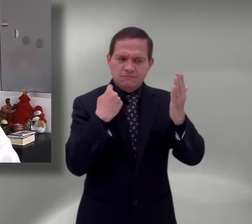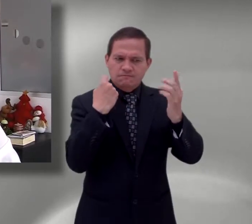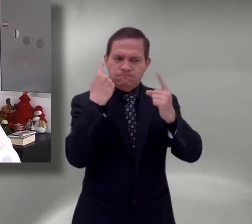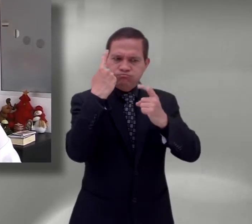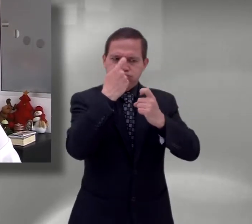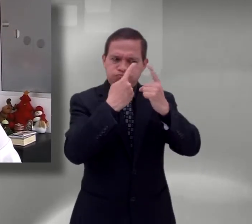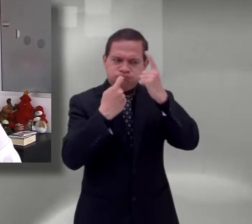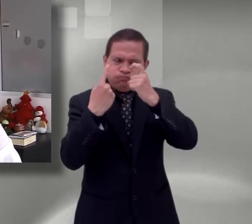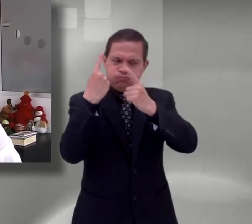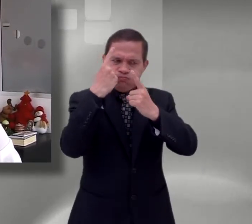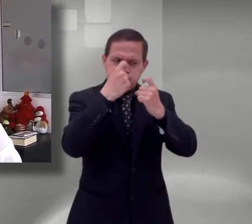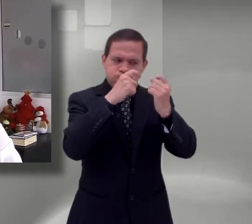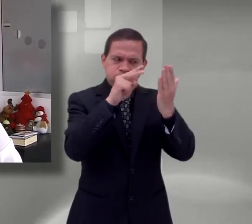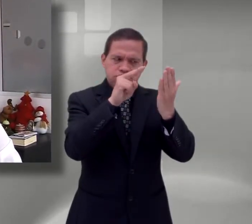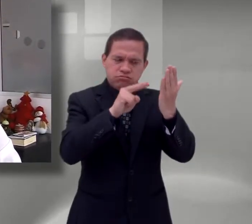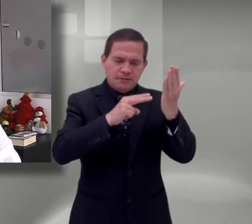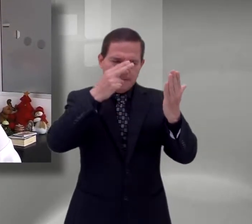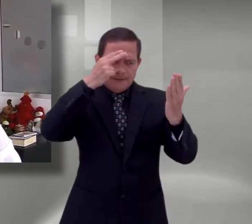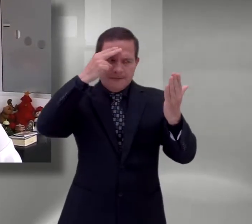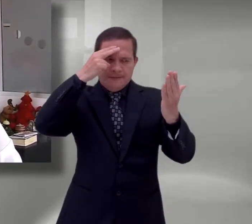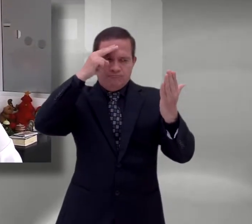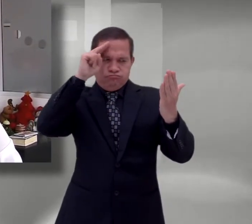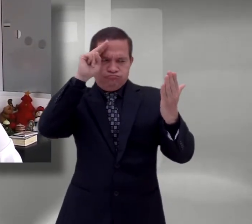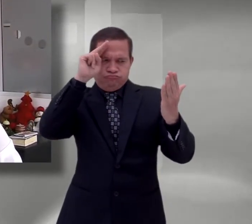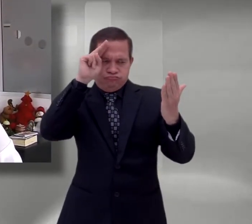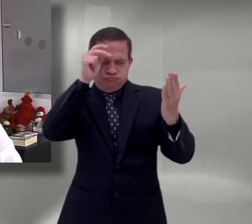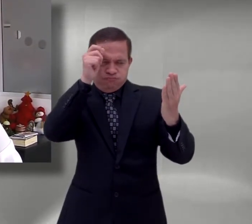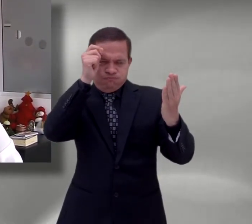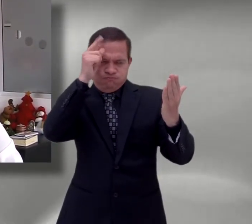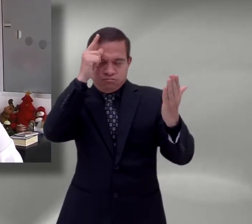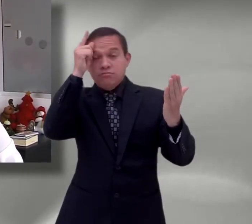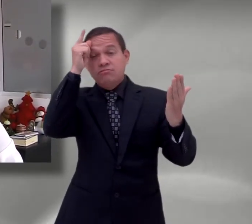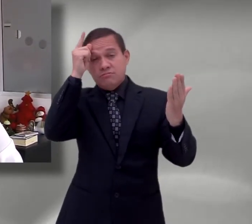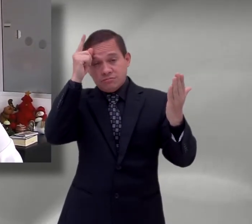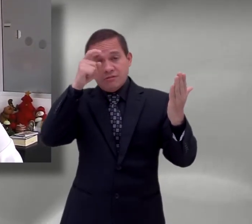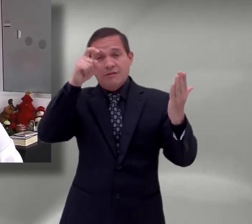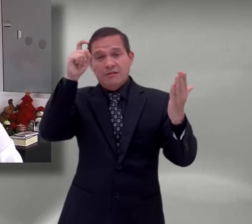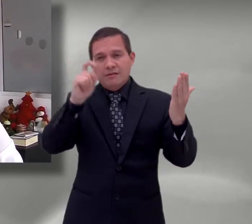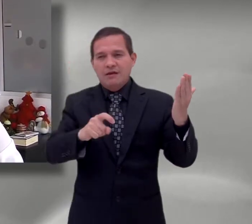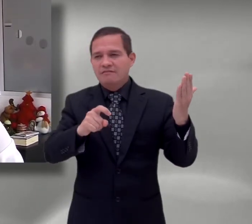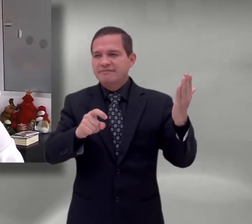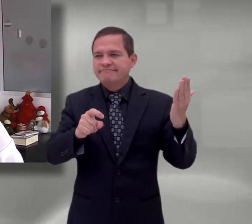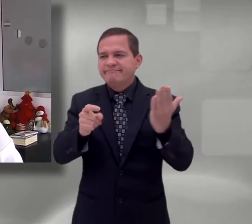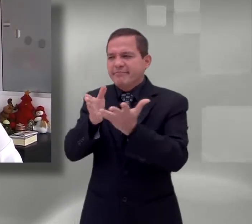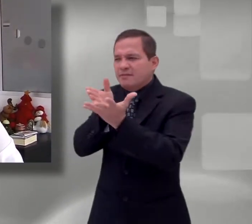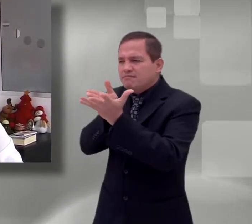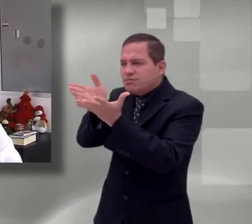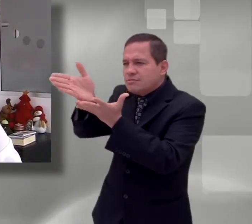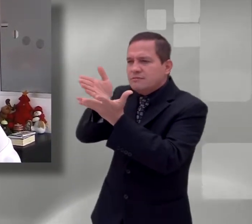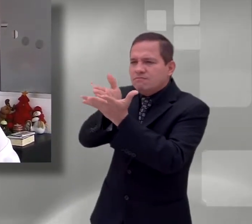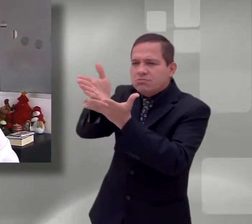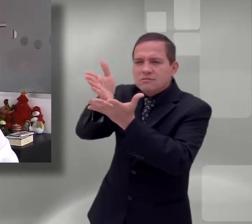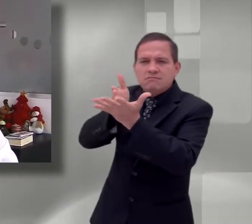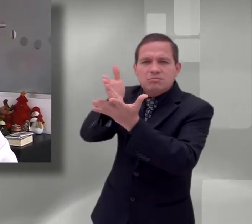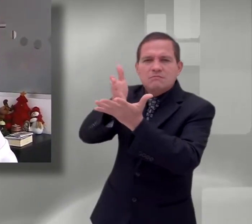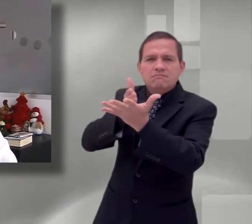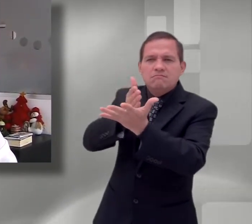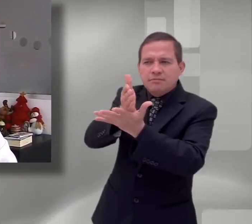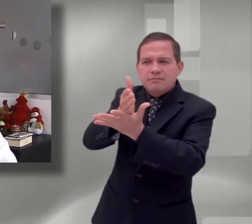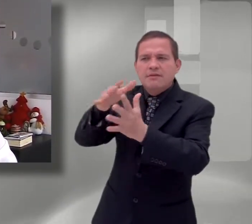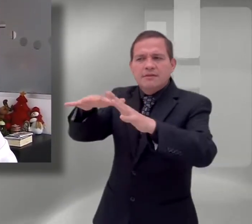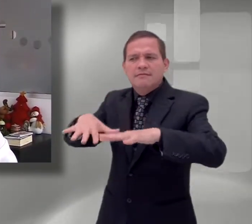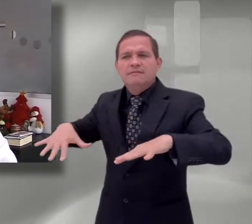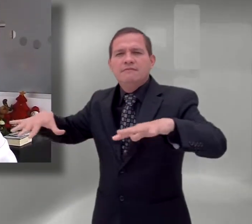demanda de manera permanente en todos, absolutamente todos los escenarios académicos, la interpretación,